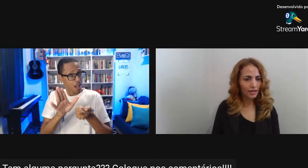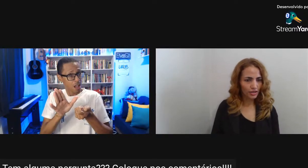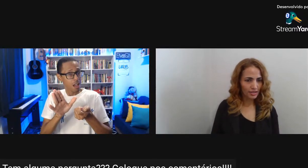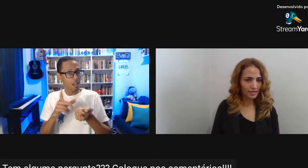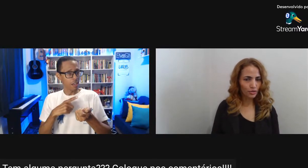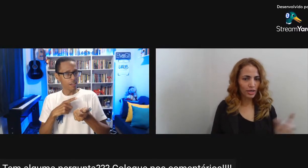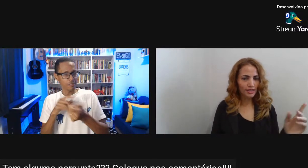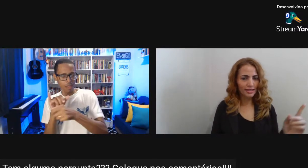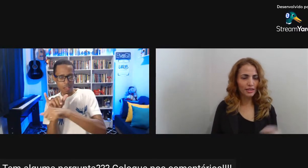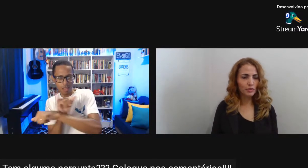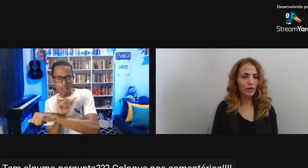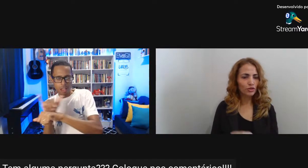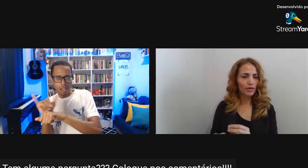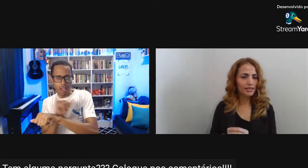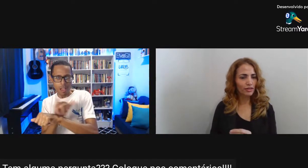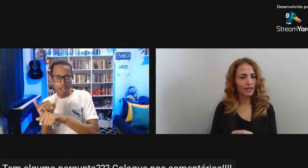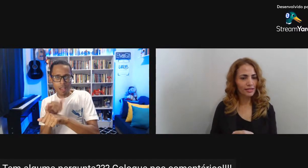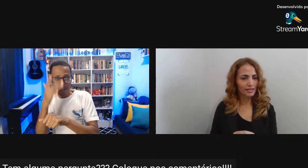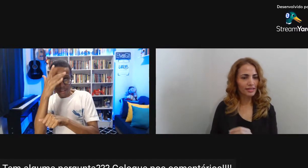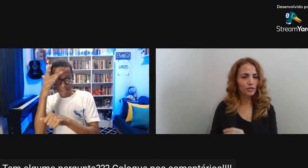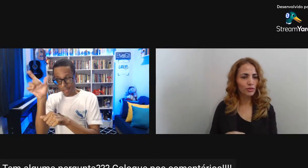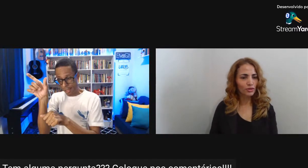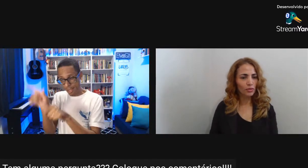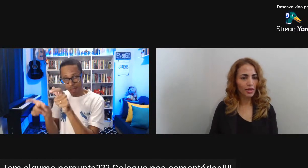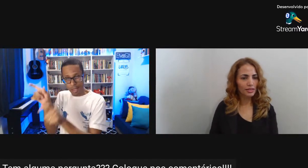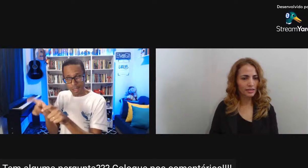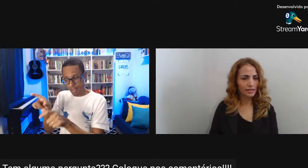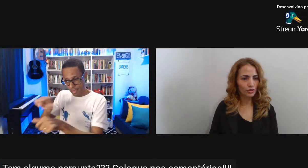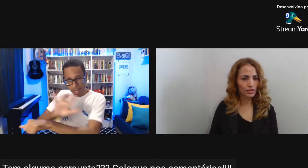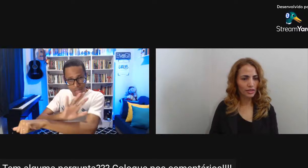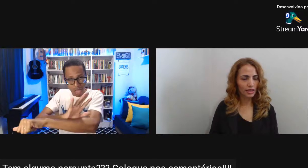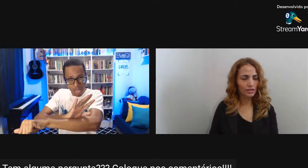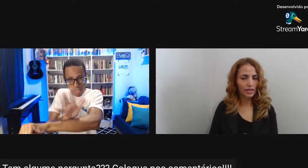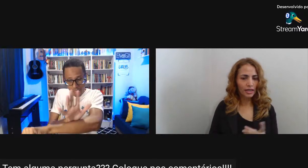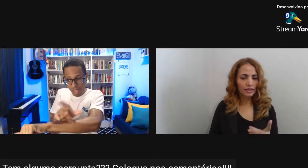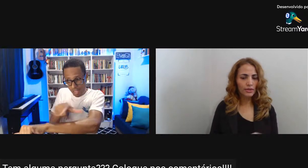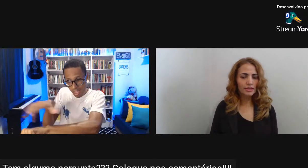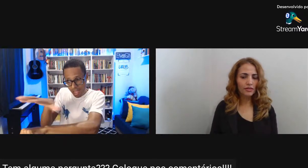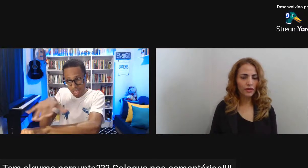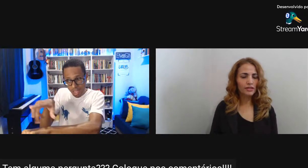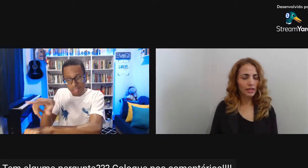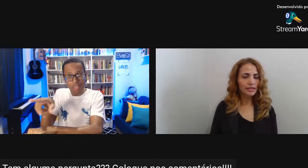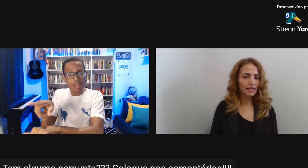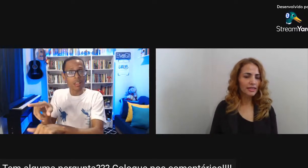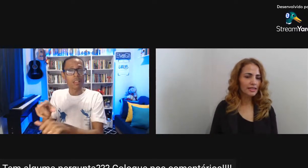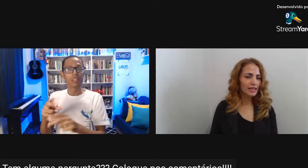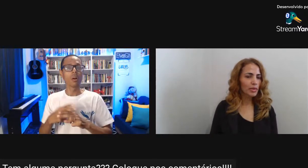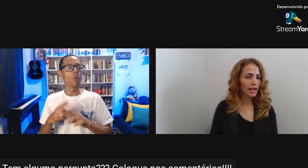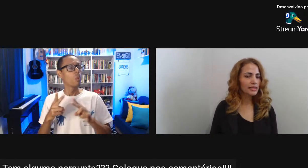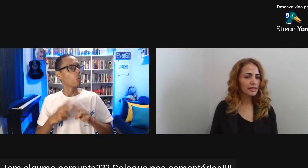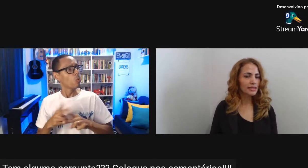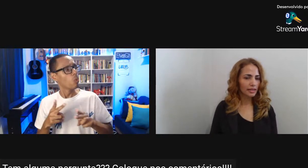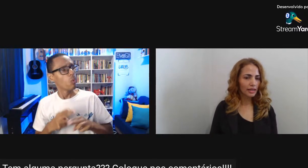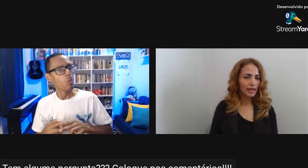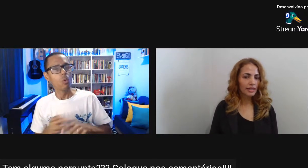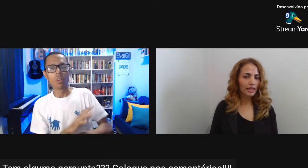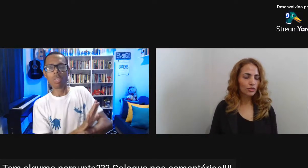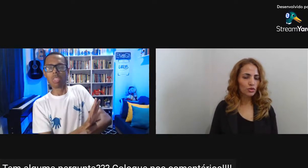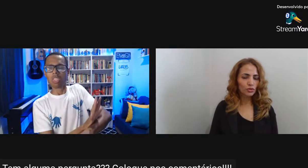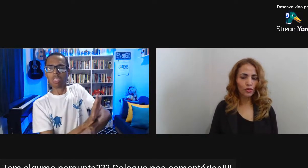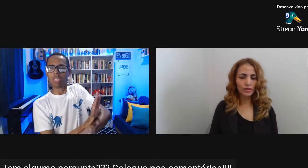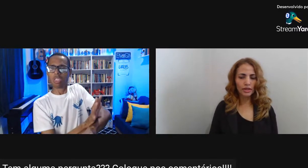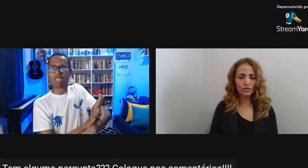Estratégias Dos racistas Para continuarem sendo racistas E atuando como racistas Na sociedade Então esses afetos Eles ainda se estabelecem Sim